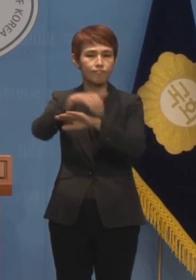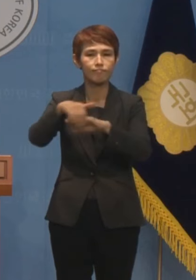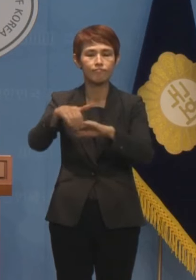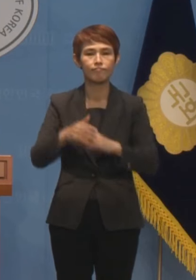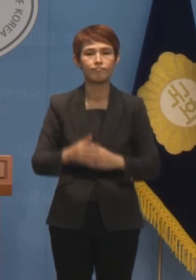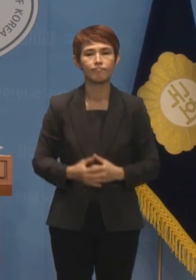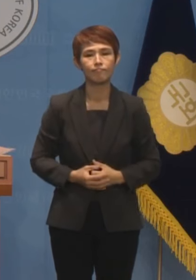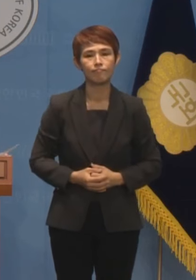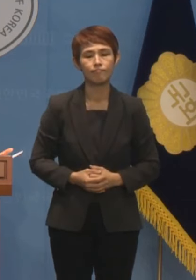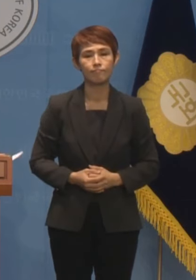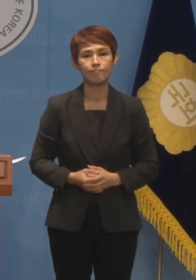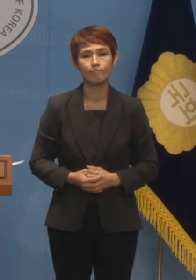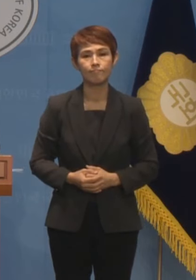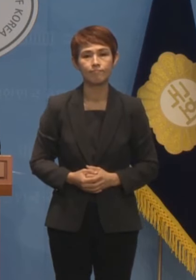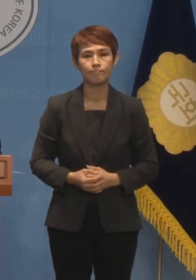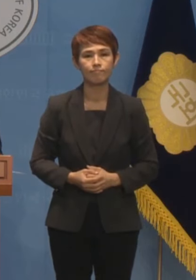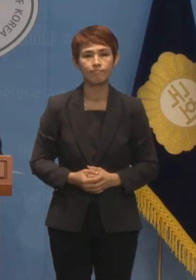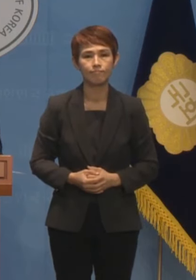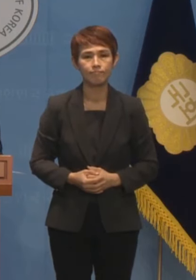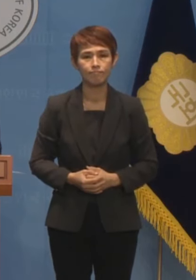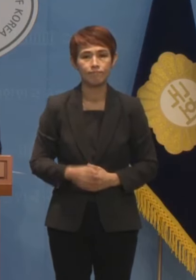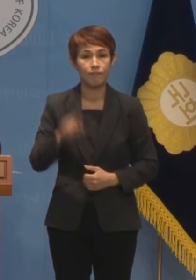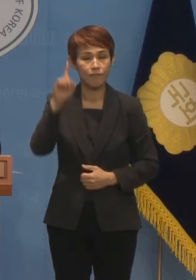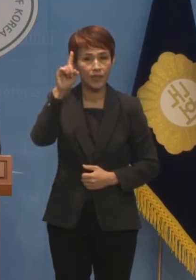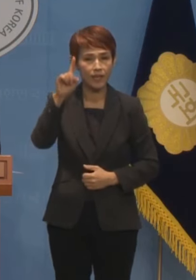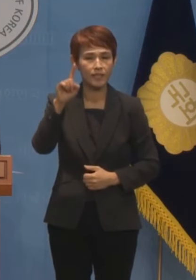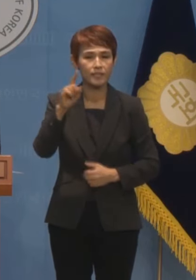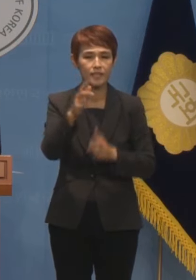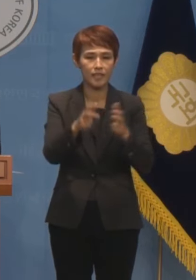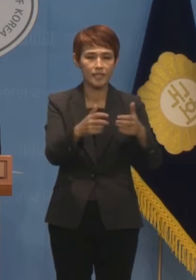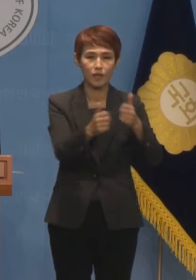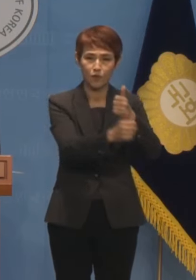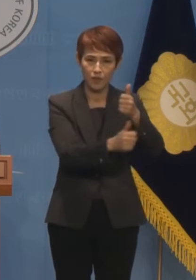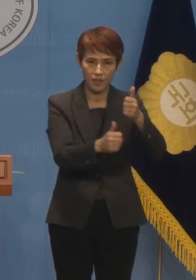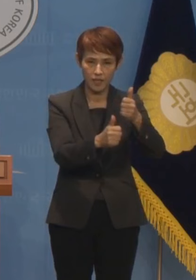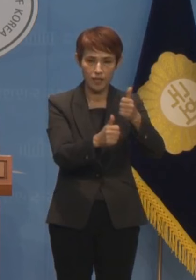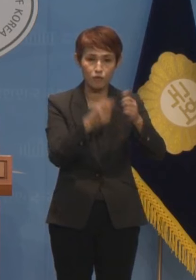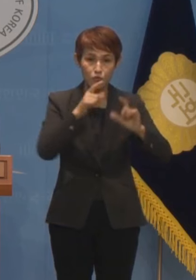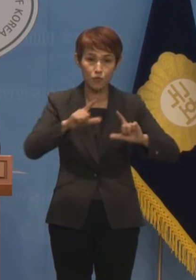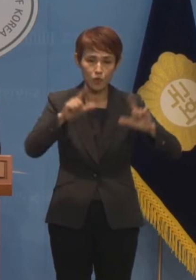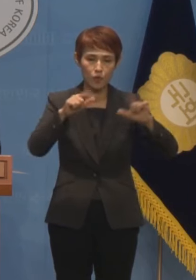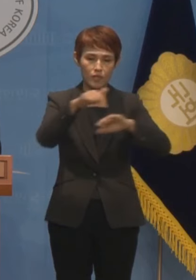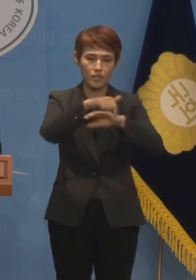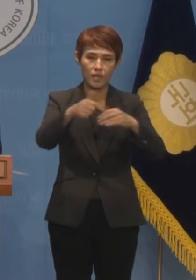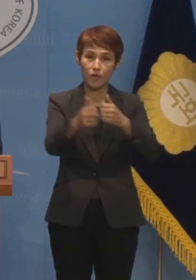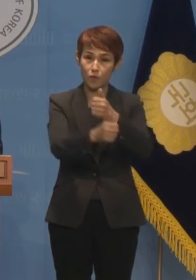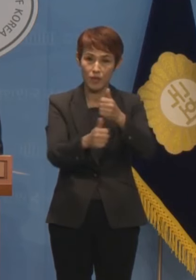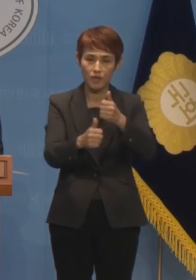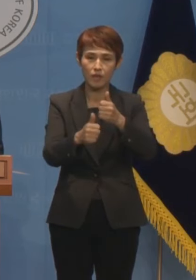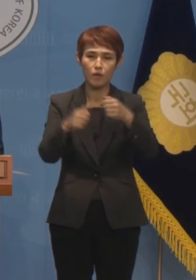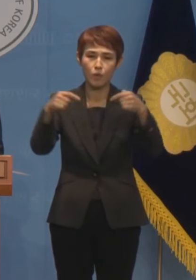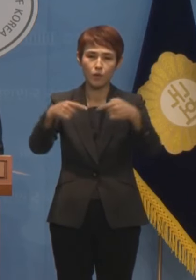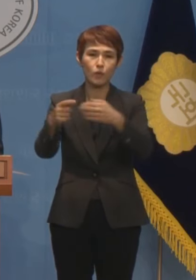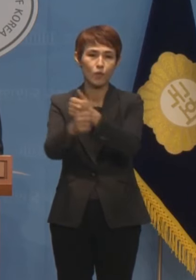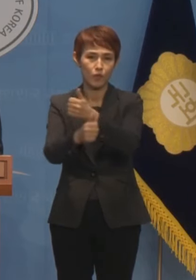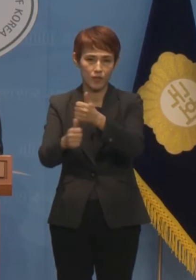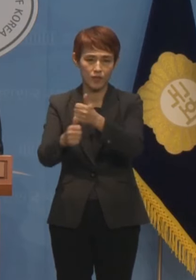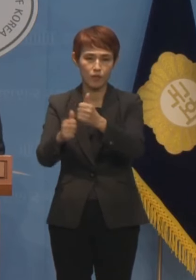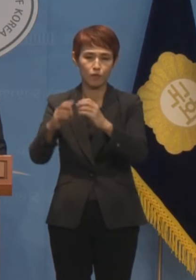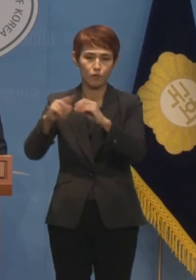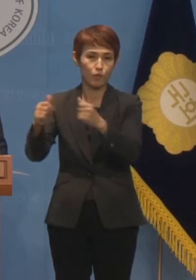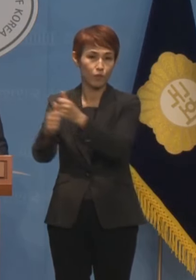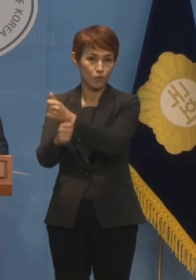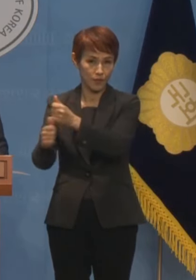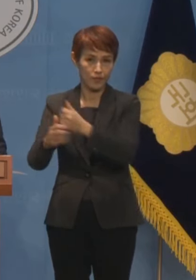예정입니다. 내일 산자중기위, 수요일 기재위, 외통위, 국토위,